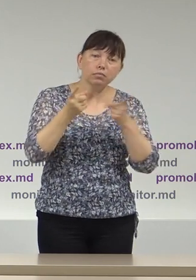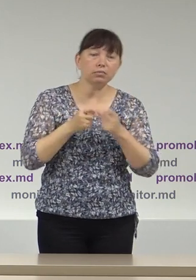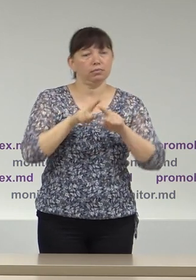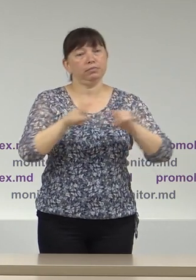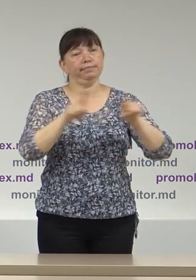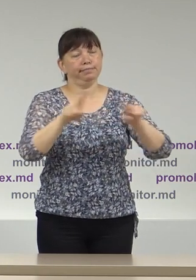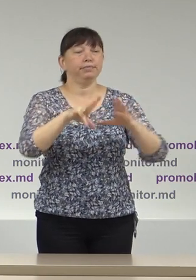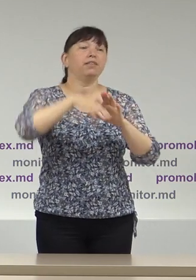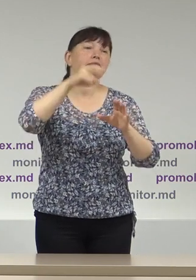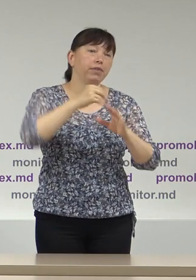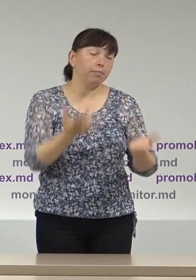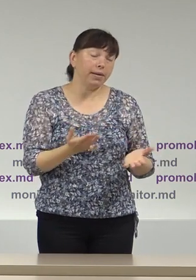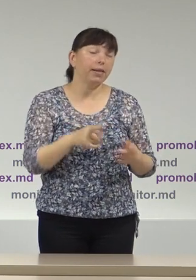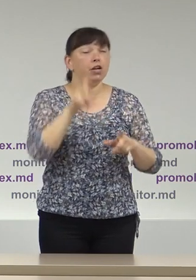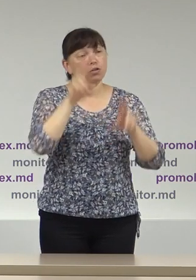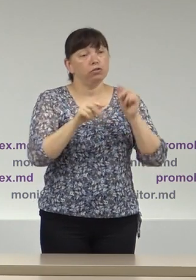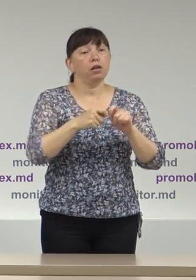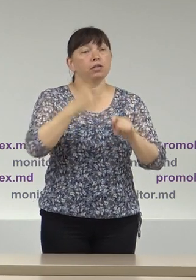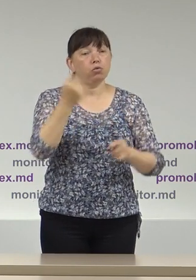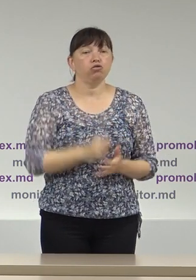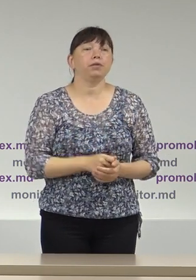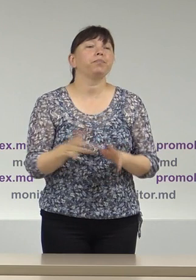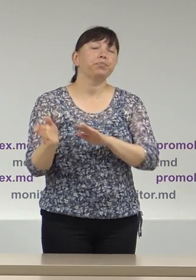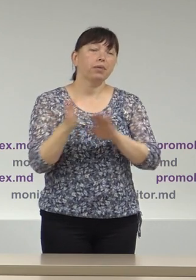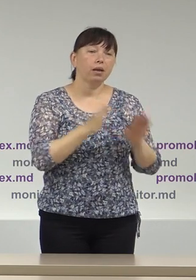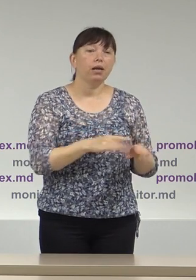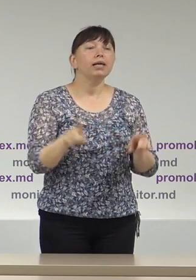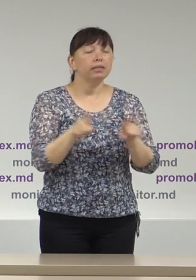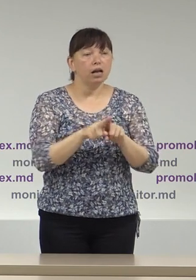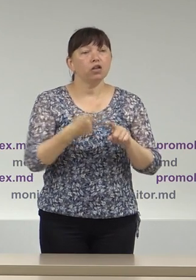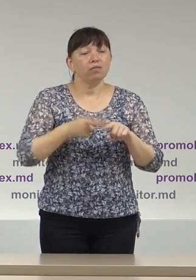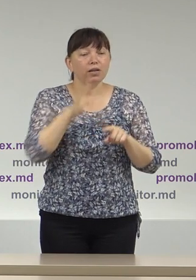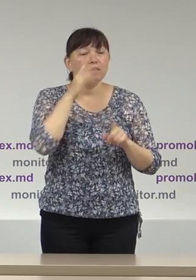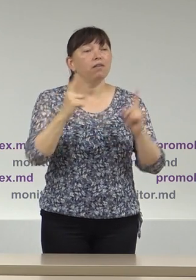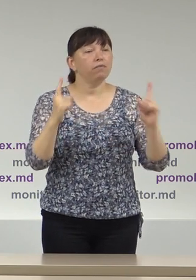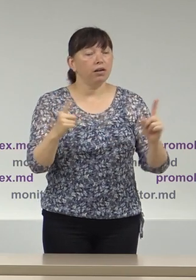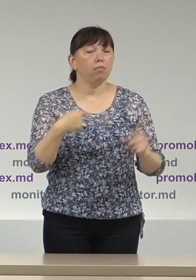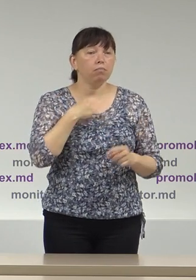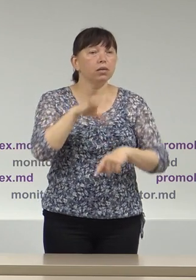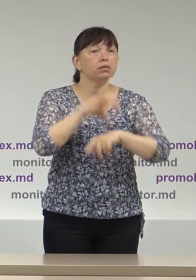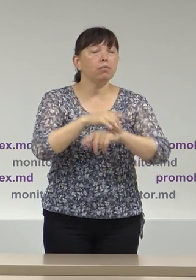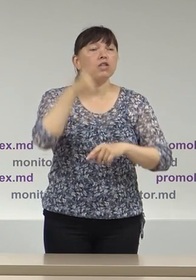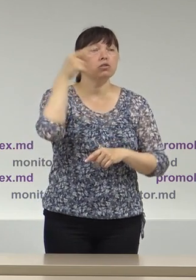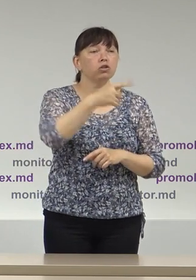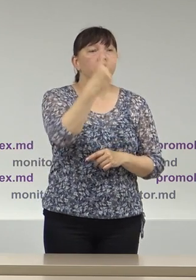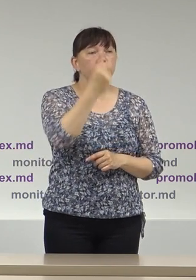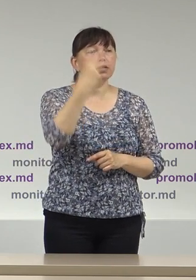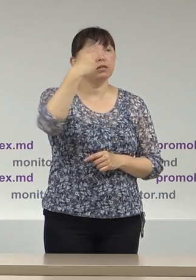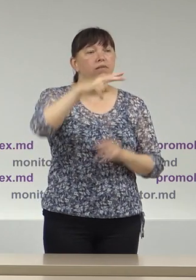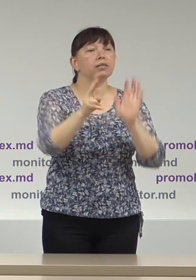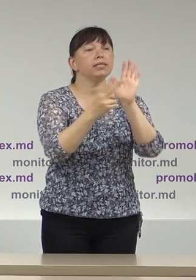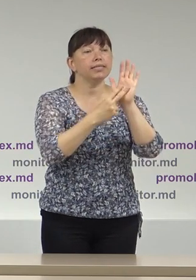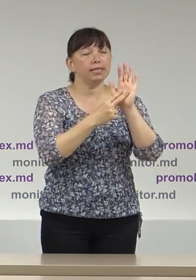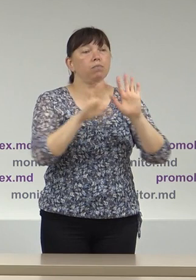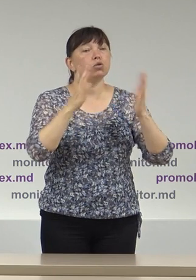De asemenea în perioada de monitorizare noi am constatat cel puțin 1227